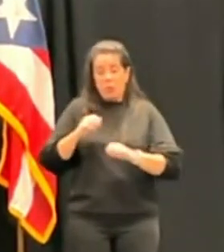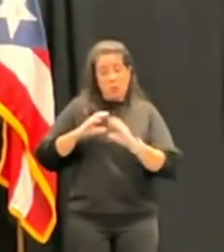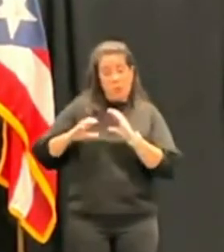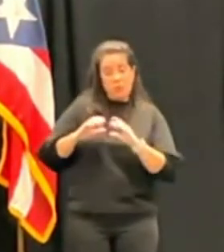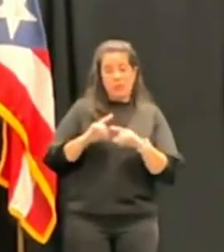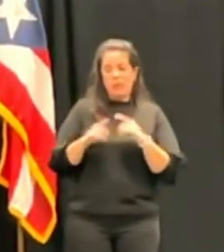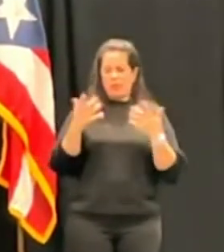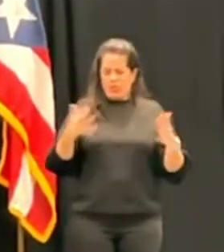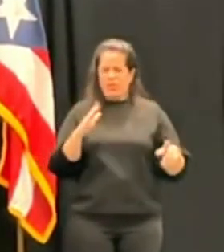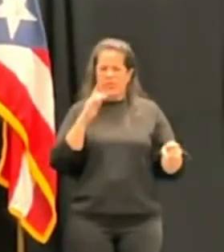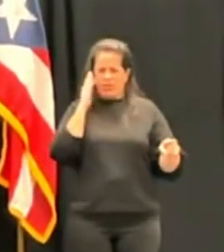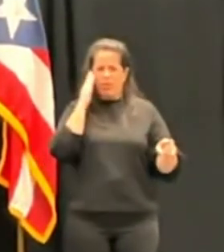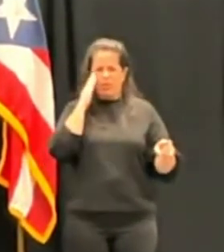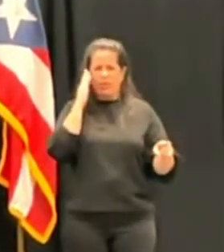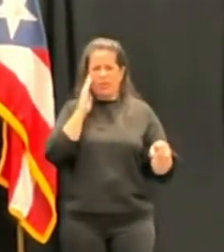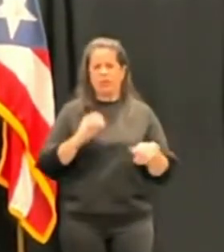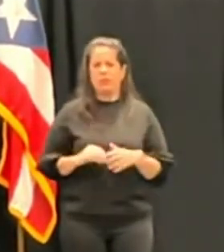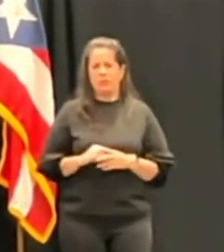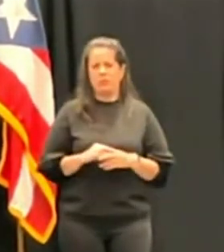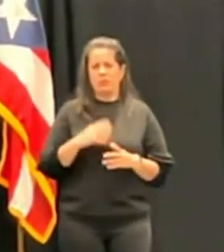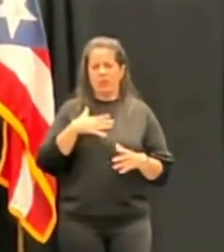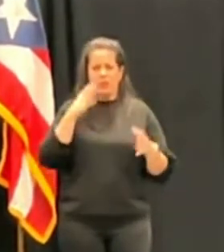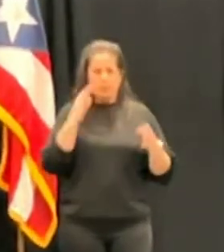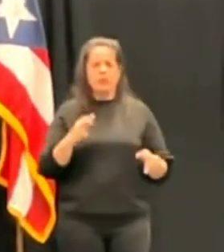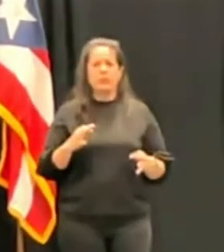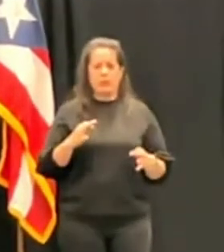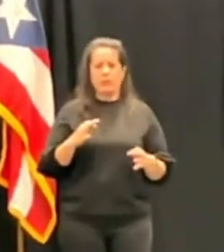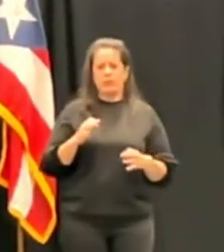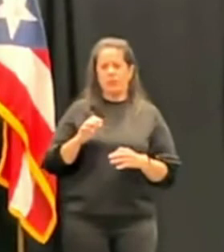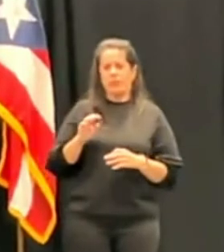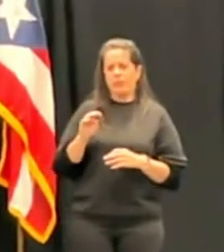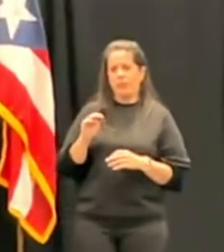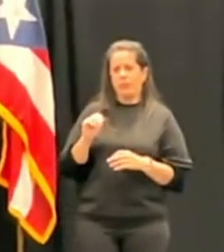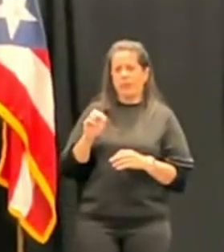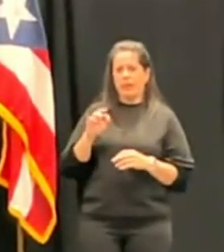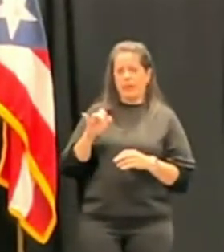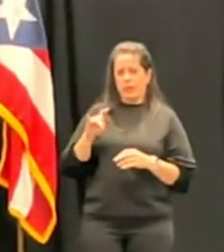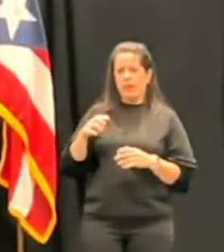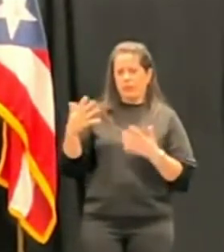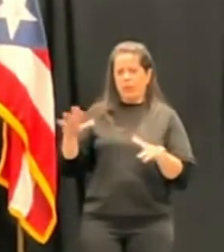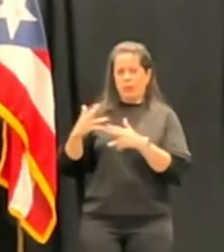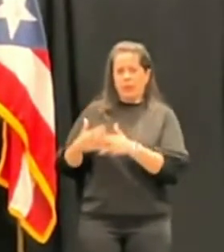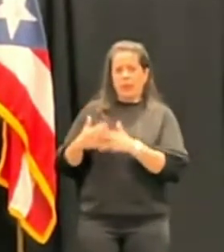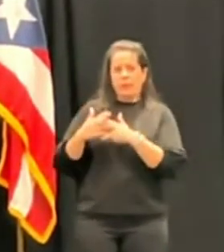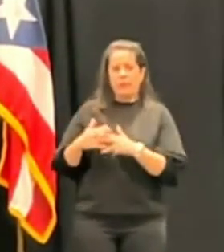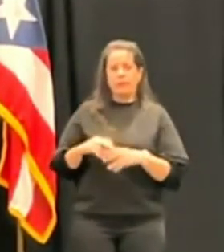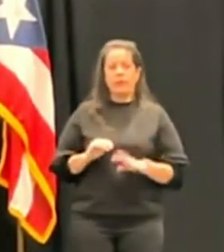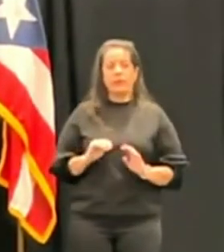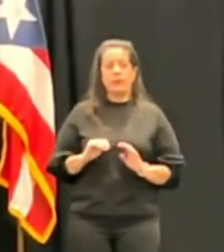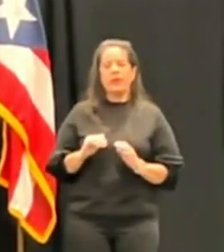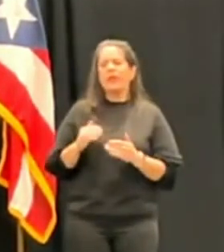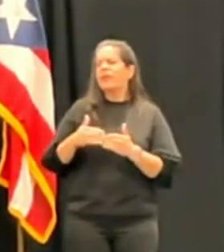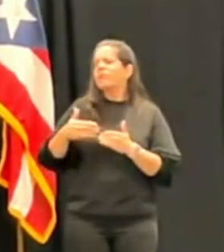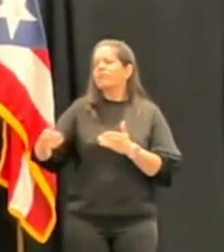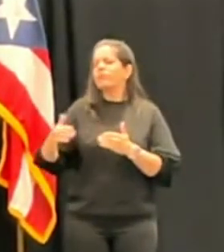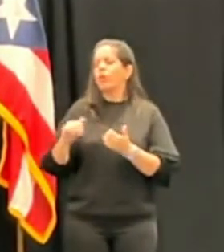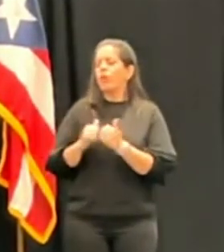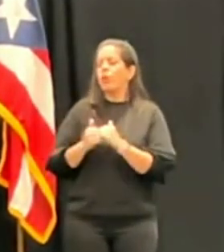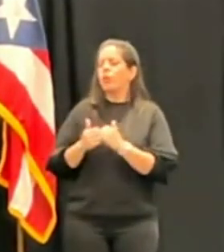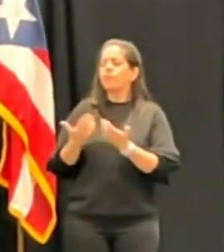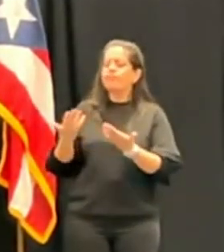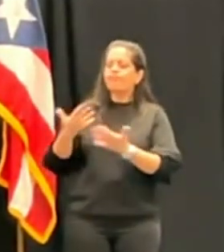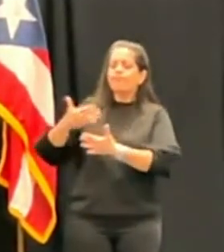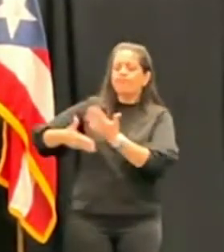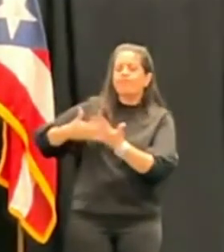pero ya él sabía que mi designada era la licenciada Abril Noni Martin. ¿Y cuál ha sido hoy la final de la situación de expresar